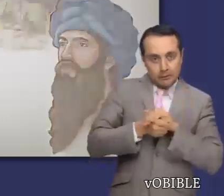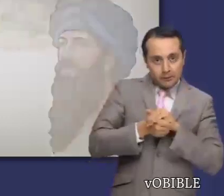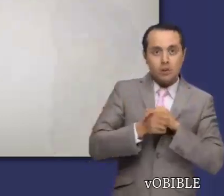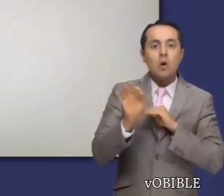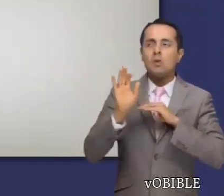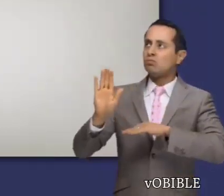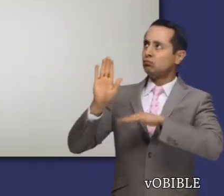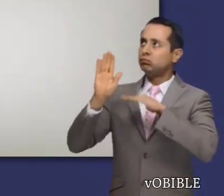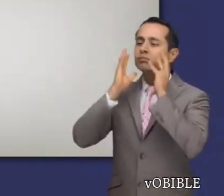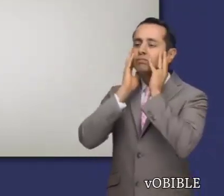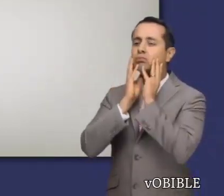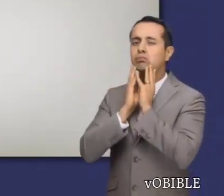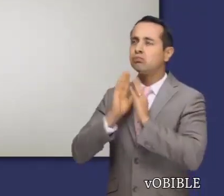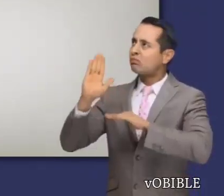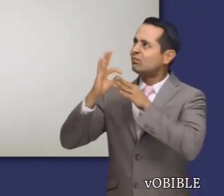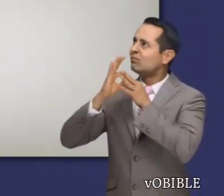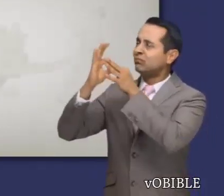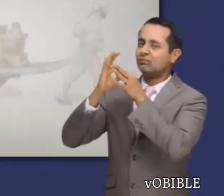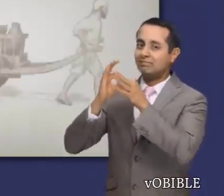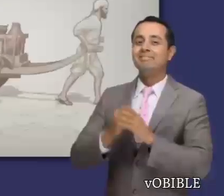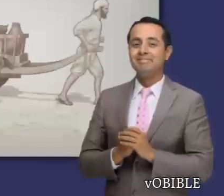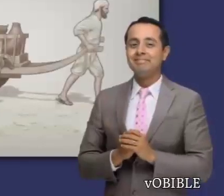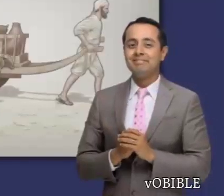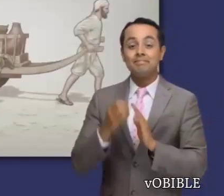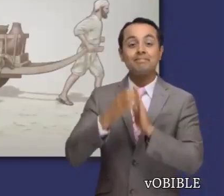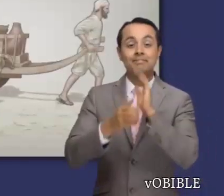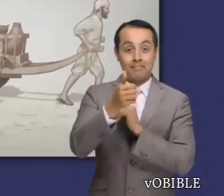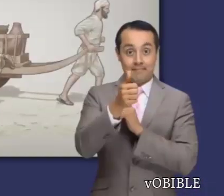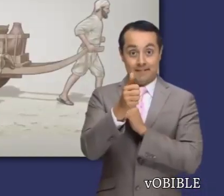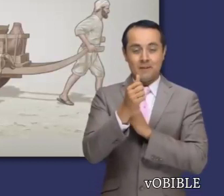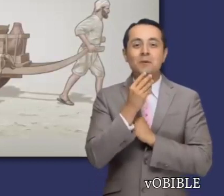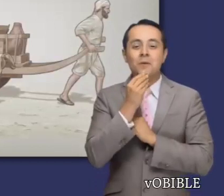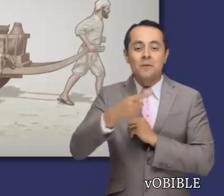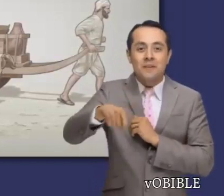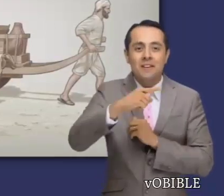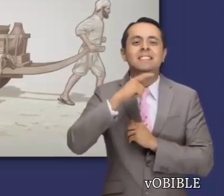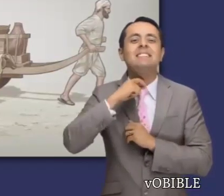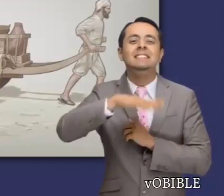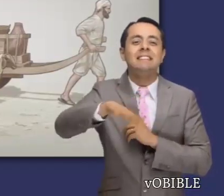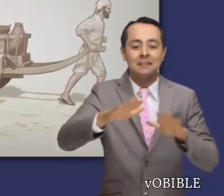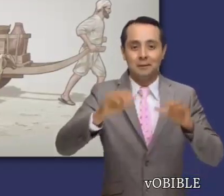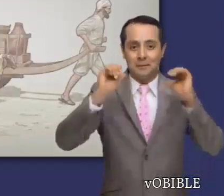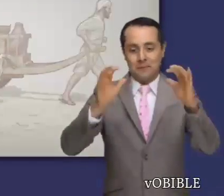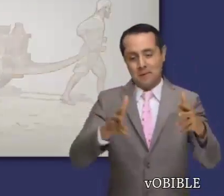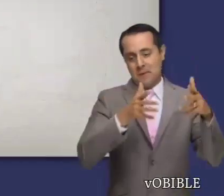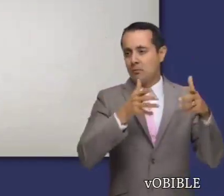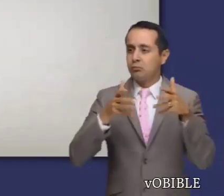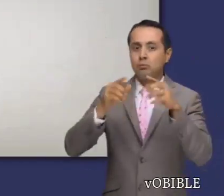nazareo. En el capítulo 10, los israelitas se van del desierto de Sinaí divididos por tribus.